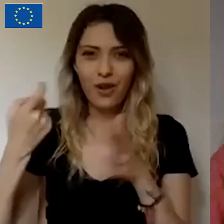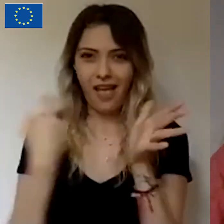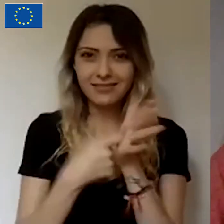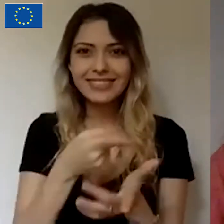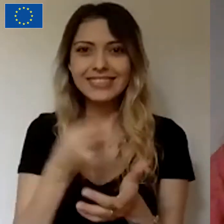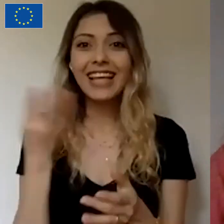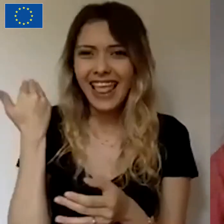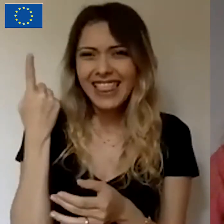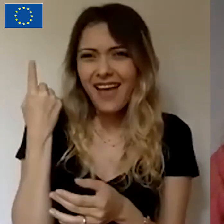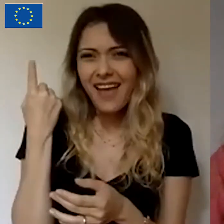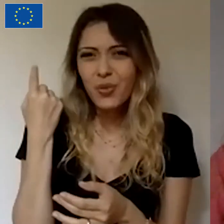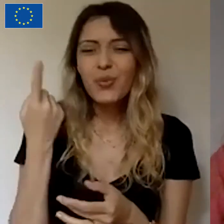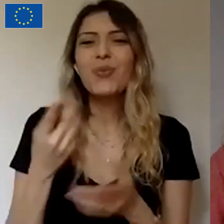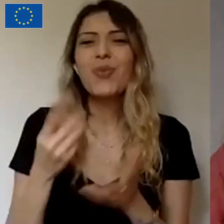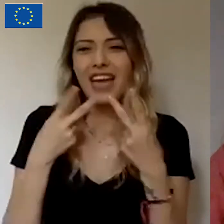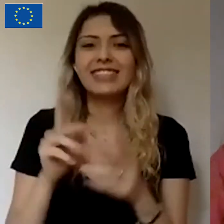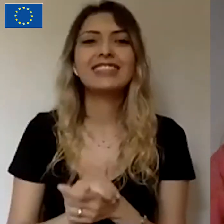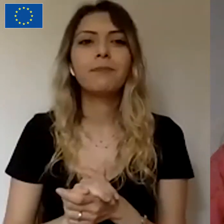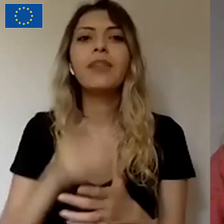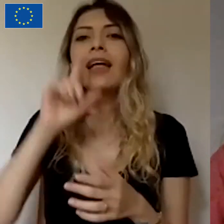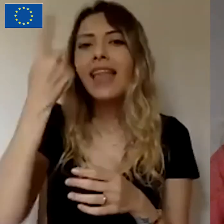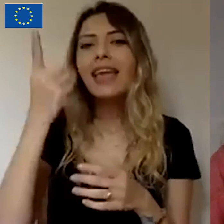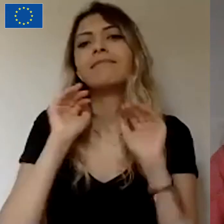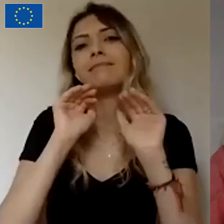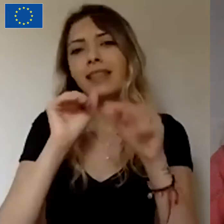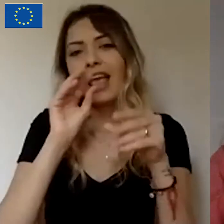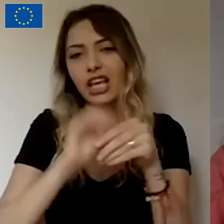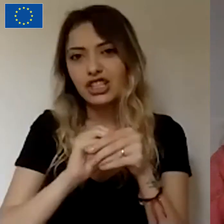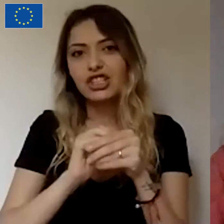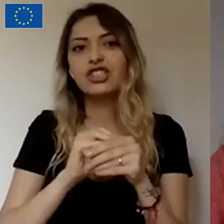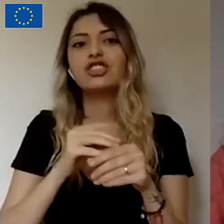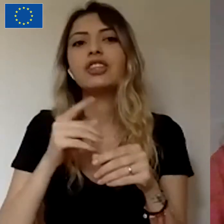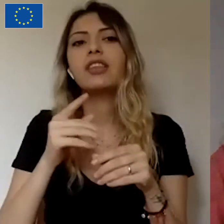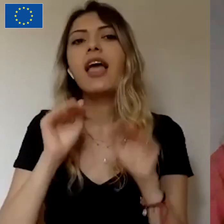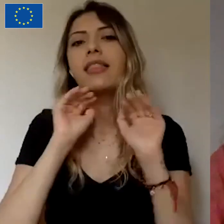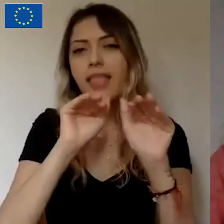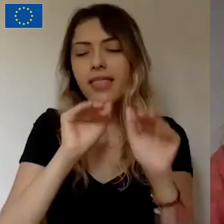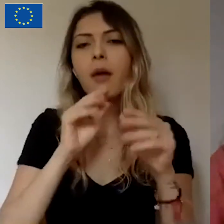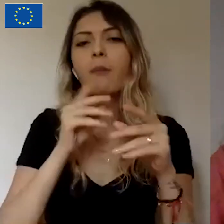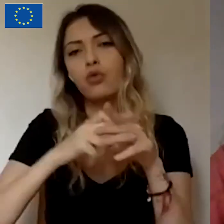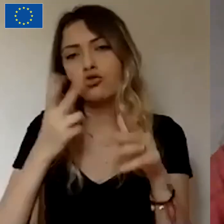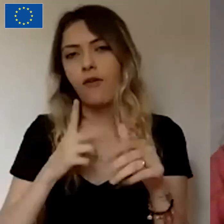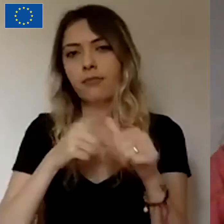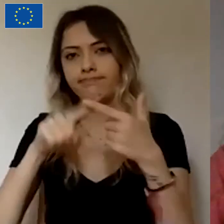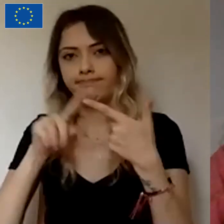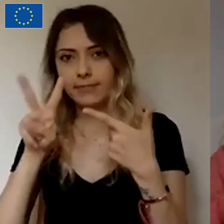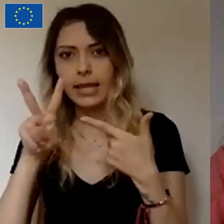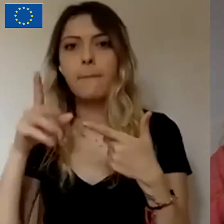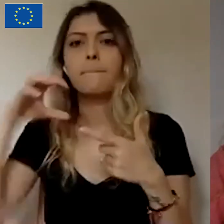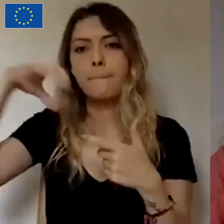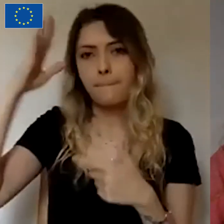ana kadar tek seferli destekler almak için büyük projeler için açılan destek projeleri var. Bu iki ana başlık altında